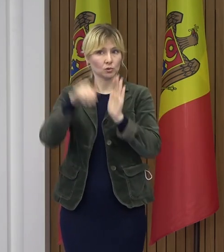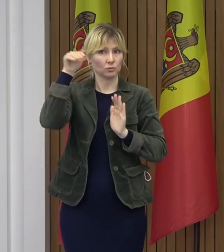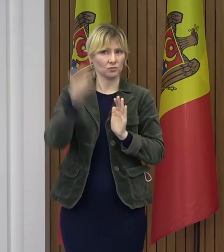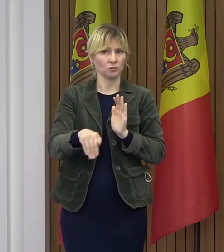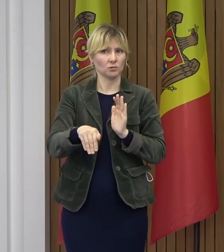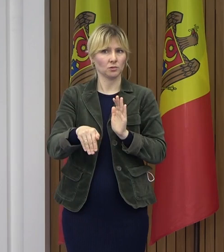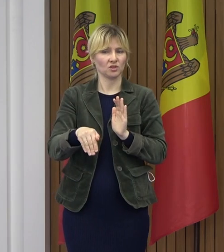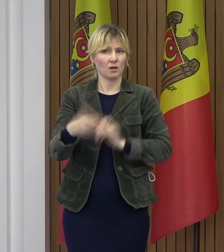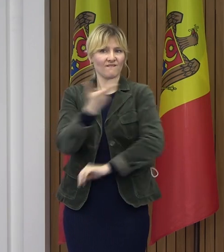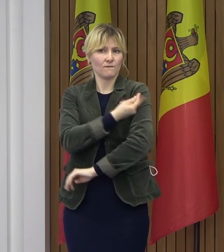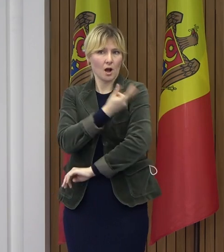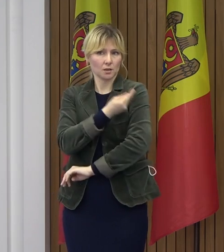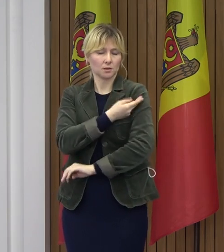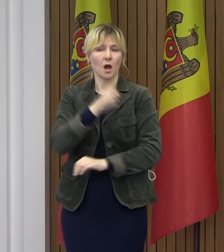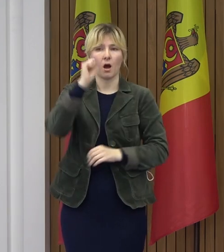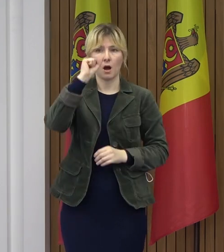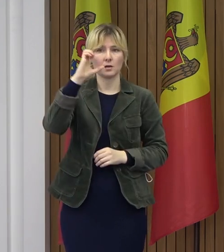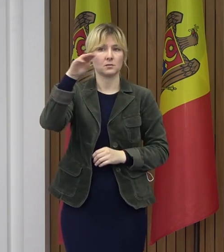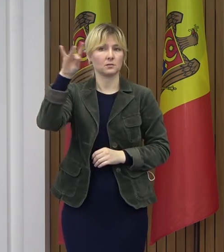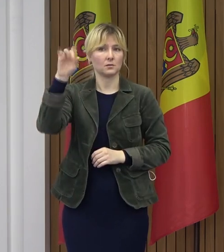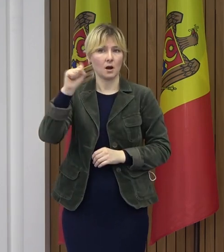de vaccinuri, iarăși AstraZeneca.